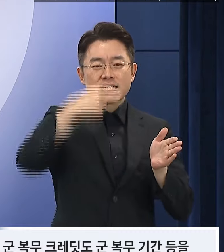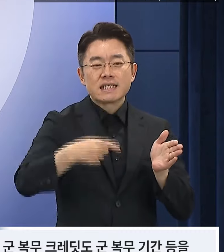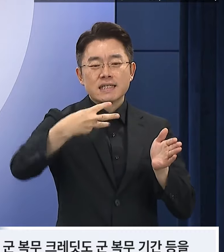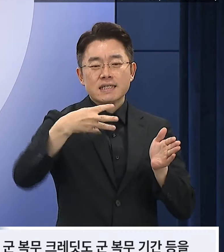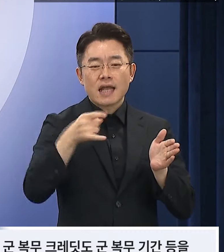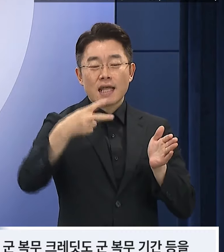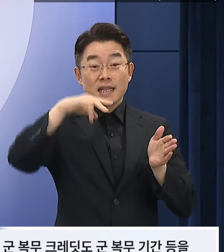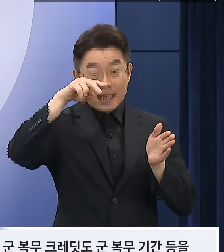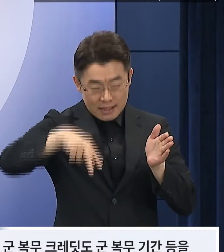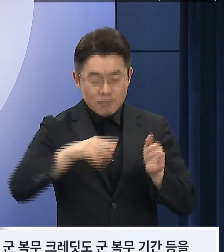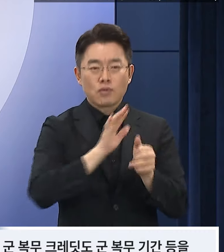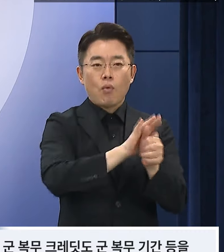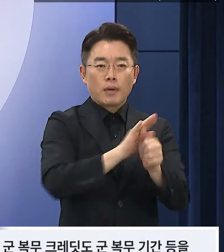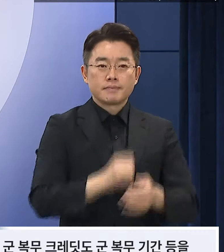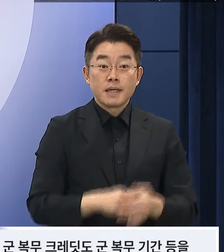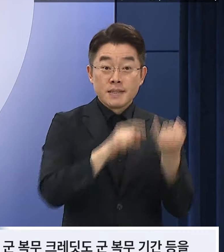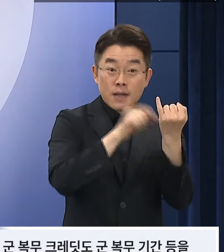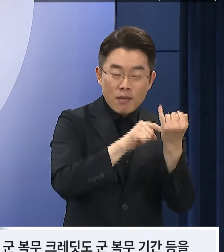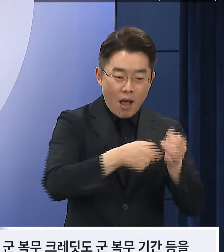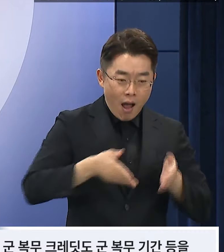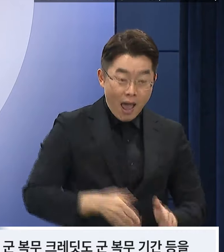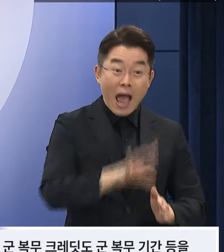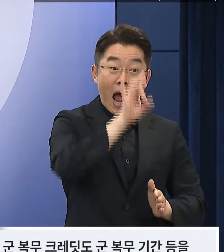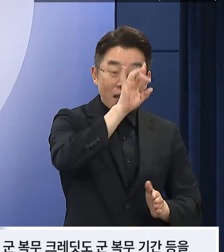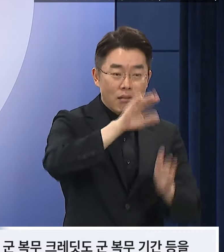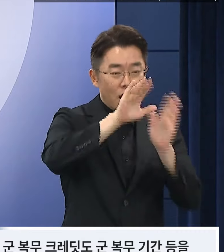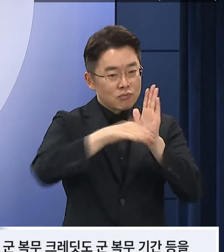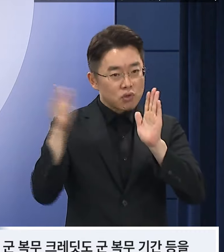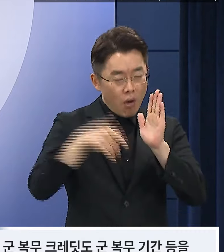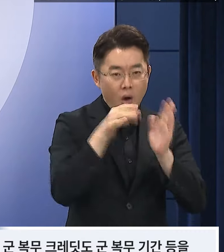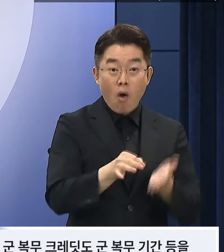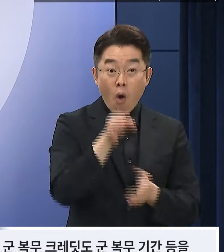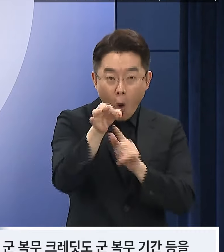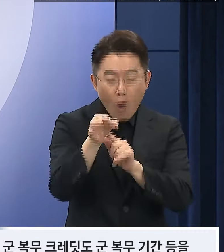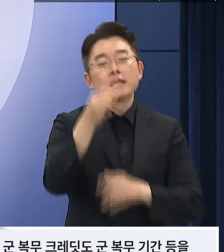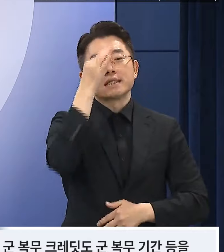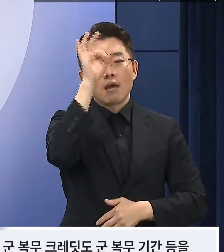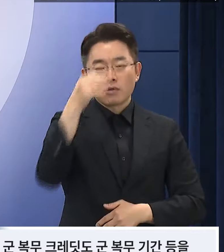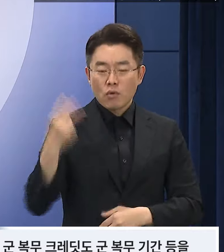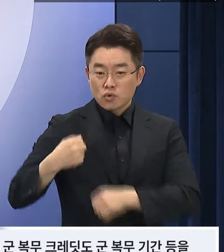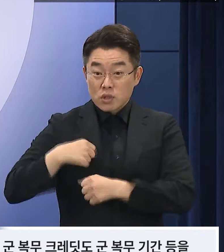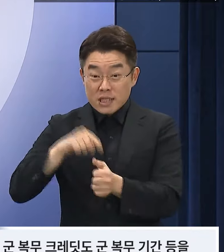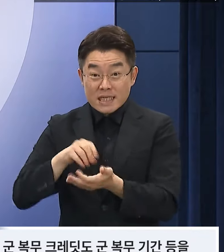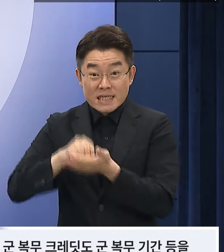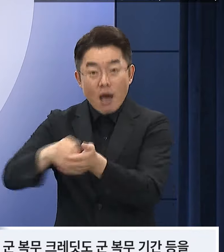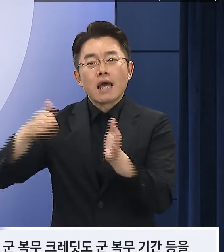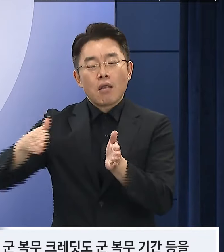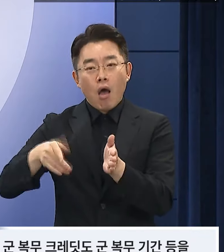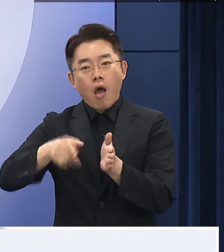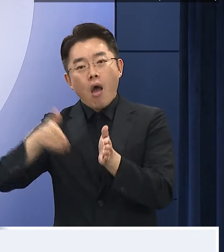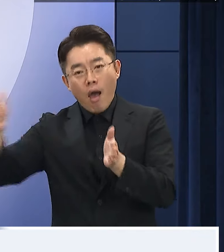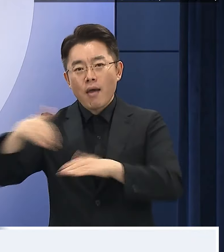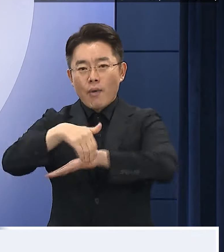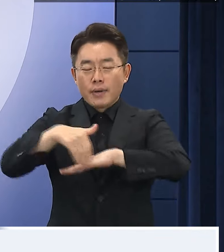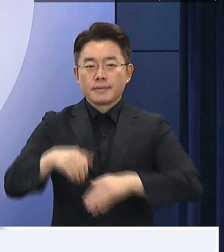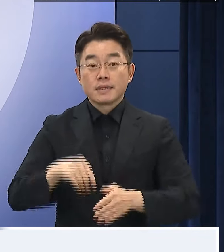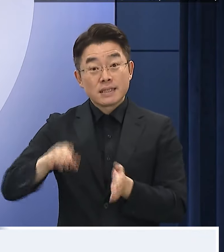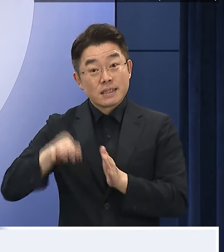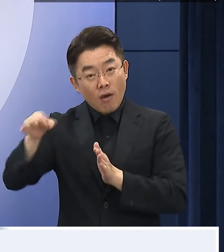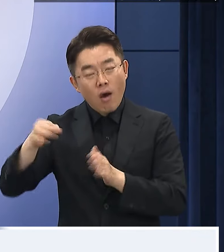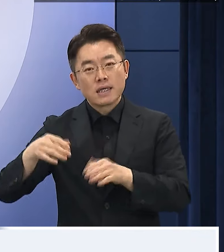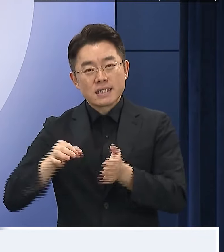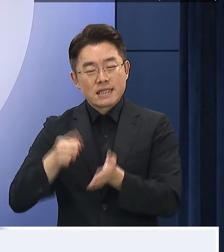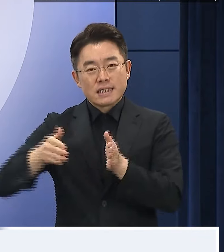인정하고 군복무 크레딧도 군복무 기간 등을 고려해 확대해 나가겠습니다. 국민연금